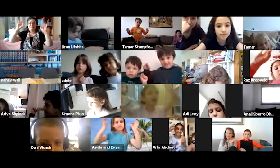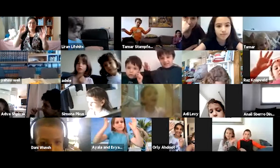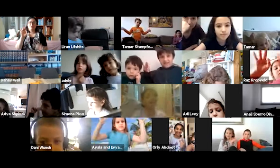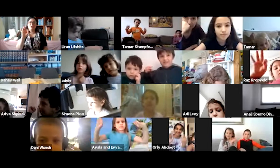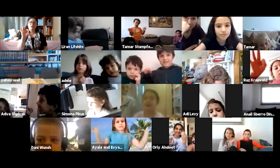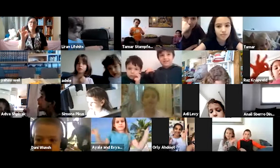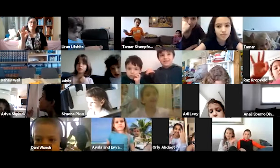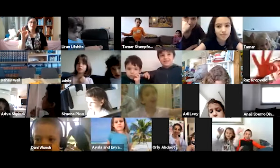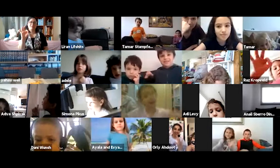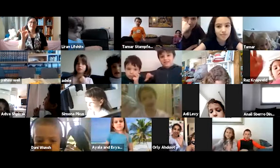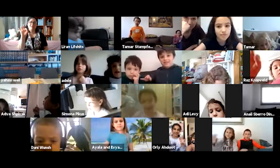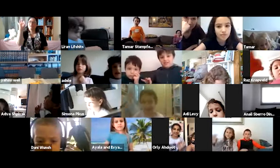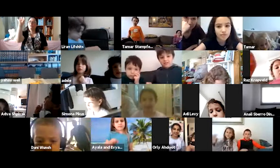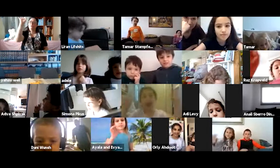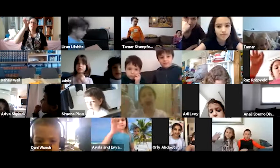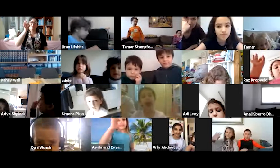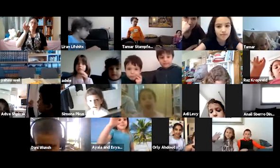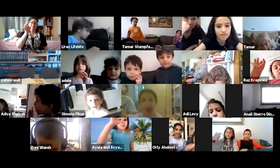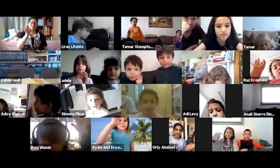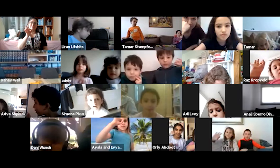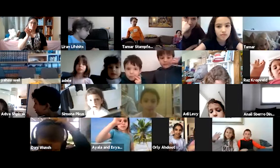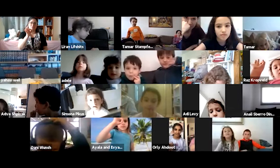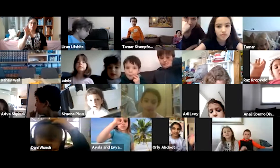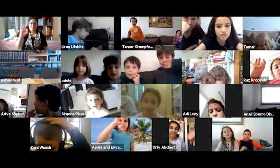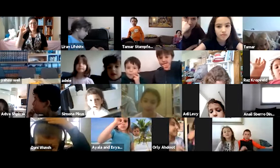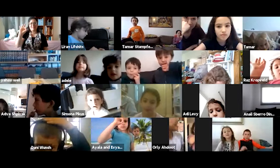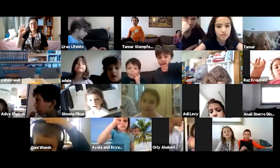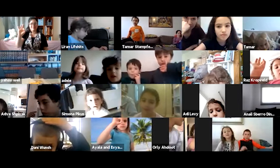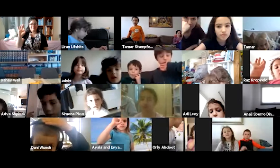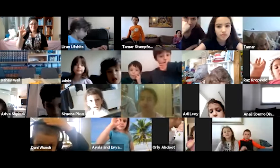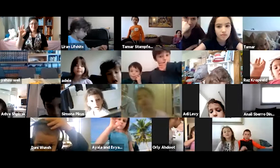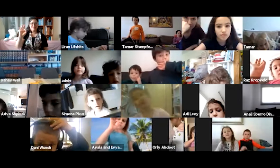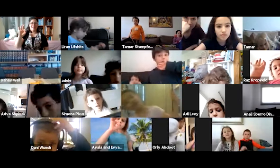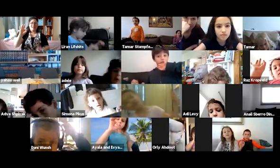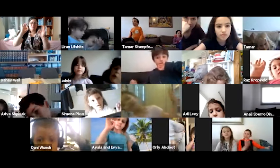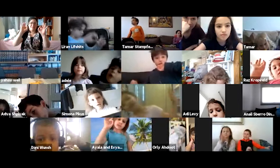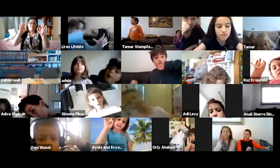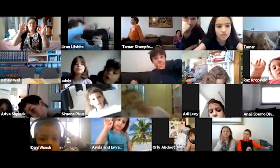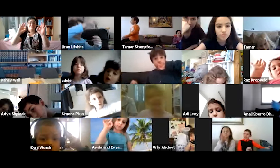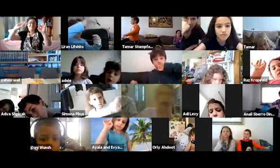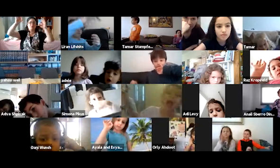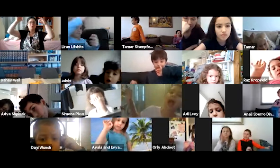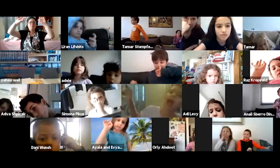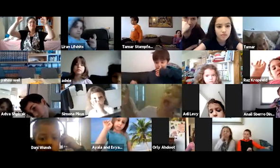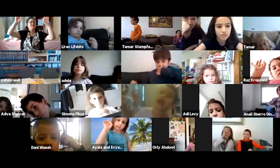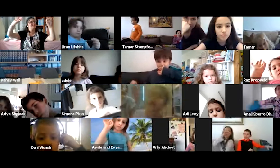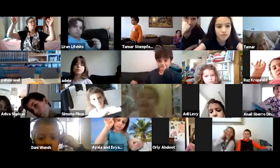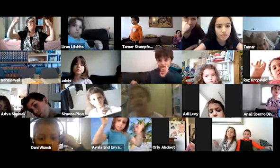אתם רואים, זוכרים שעשינו בהתחלה עם האלוהינו, השתמשנו בתבנית הזו של הבסדר? ואת אותה התבנית אנחנו מדמיינים כוכבים